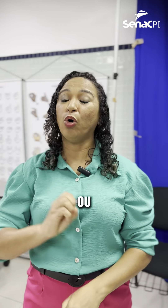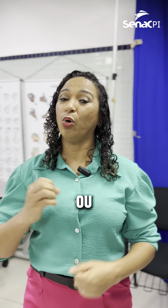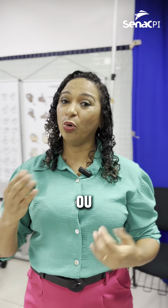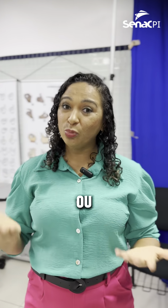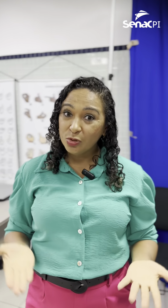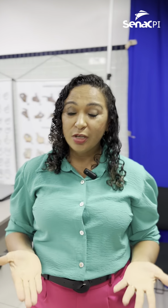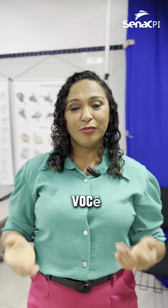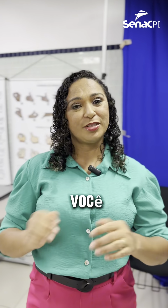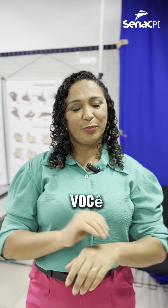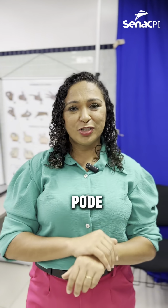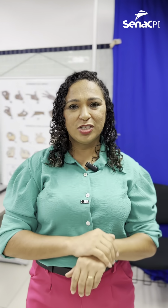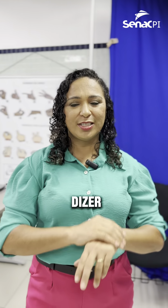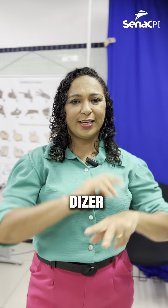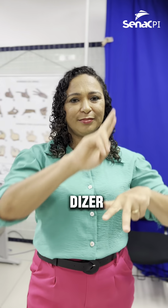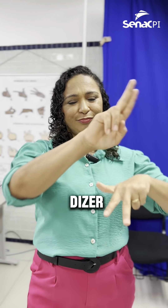Ou você pode dizer...